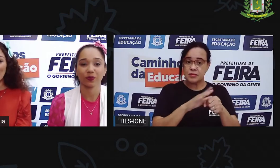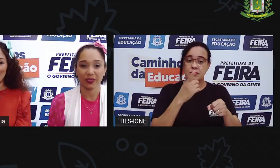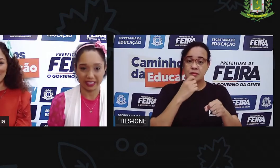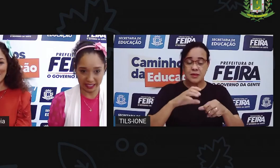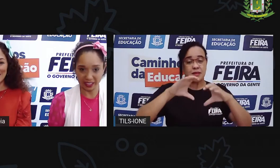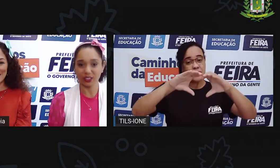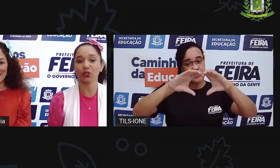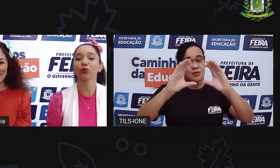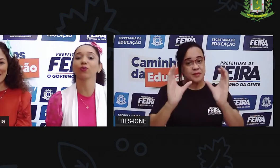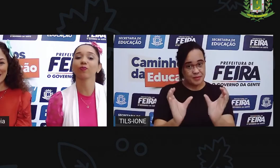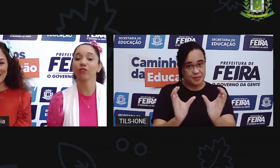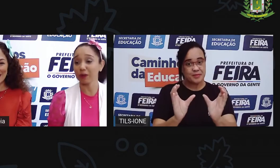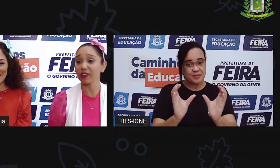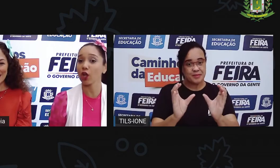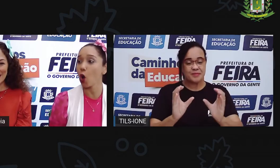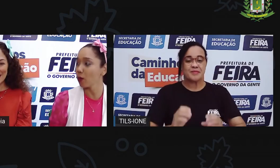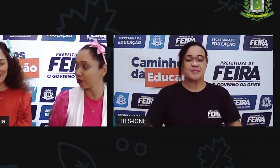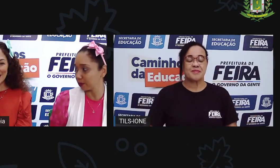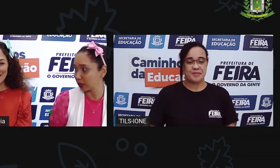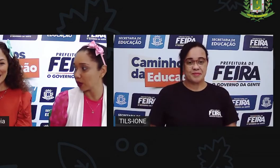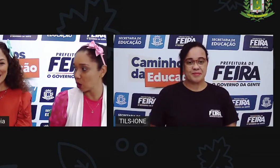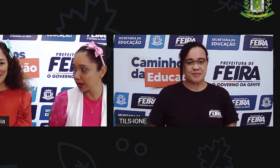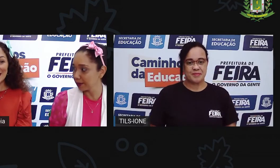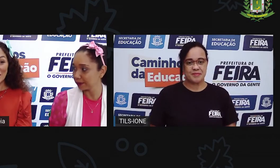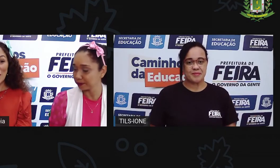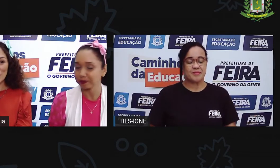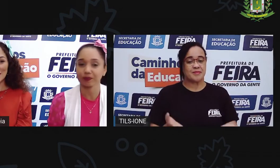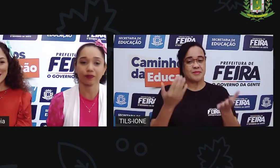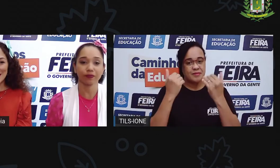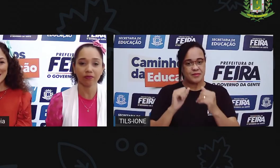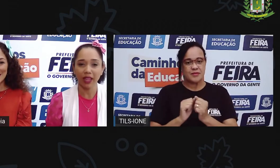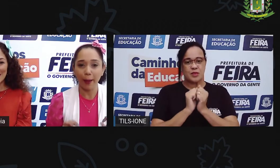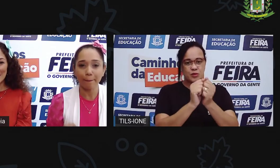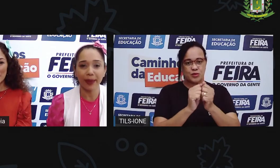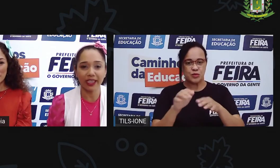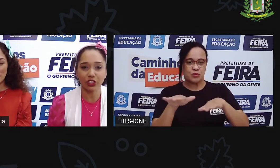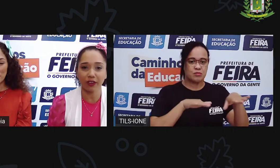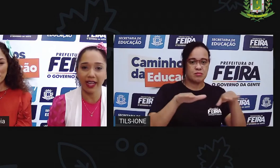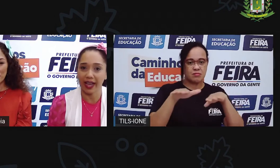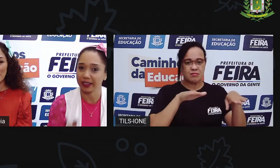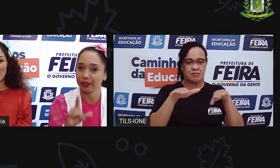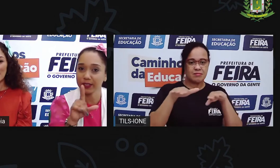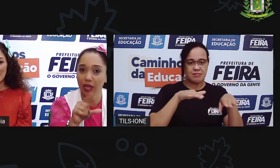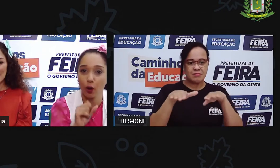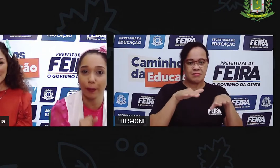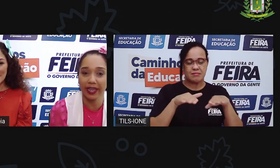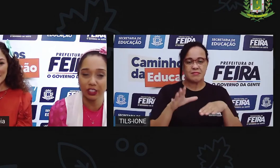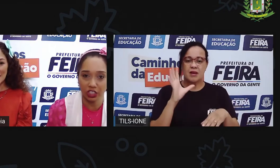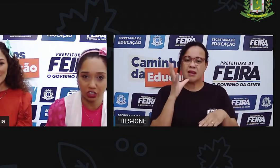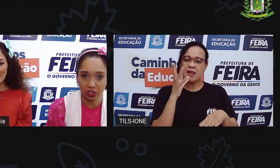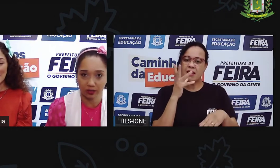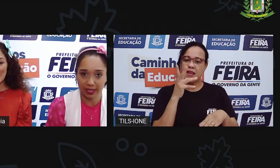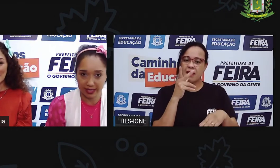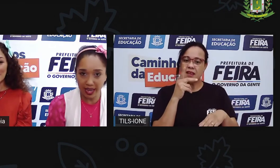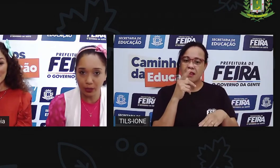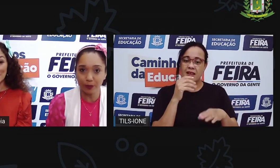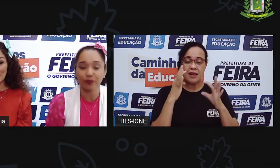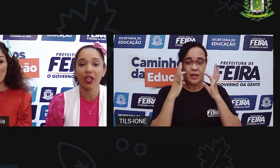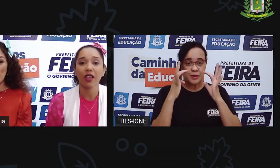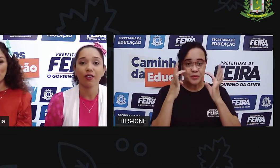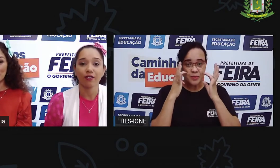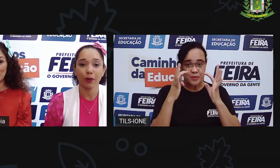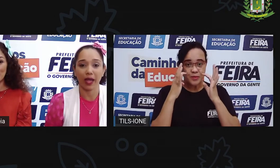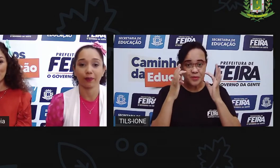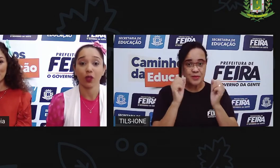e o caqui. Isso. Vamos fazer com o movimento agora? Vamos. Bem devagar. E você acompanha a gente. Certo?